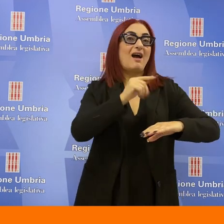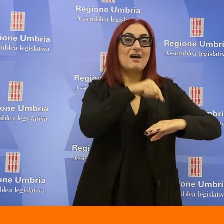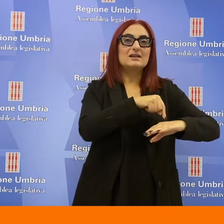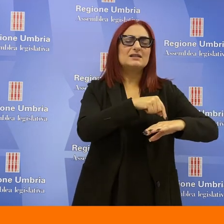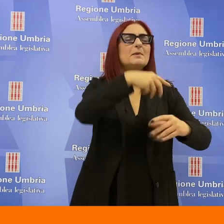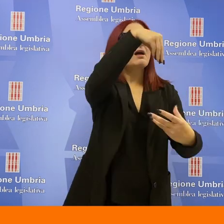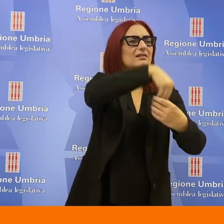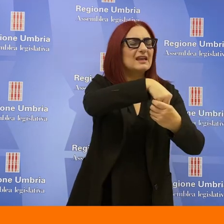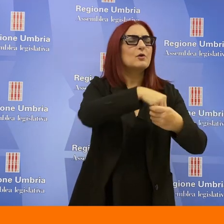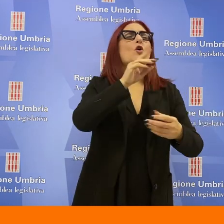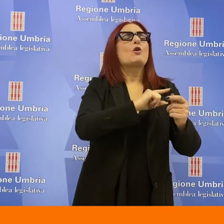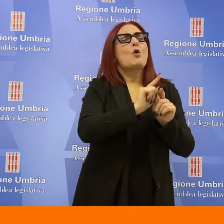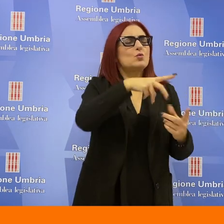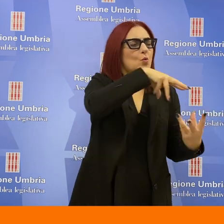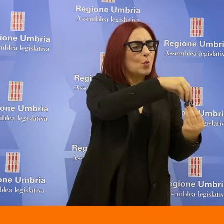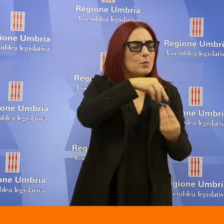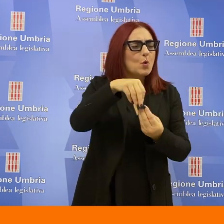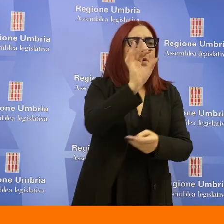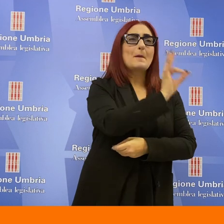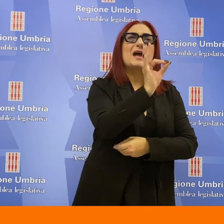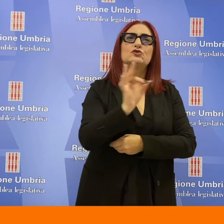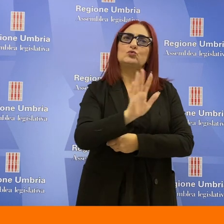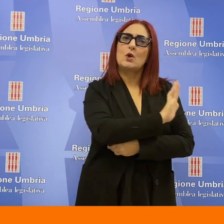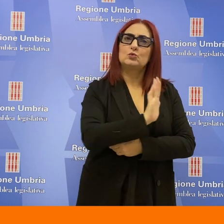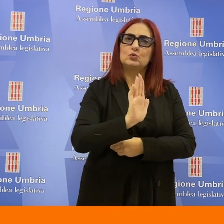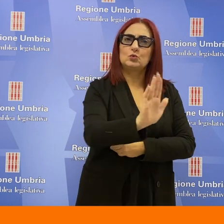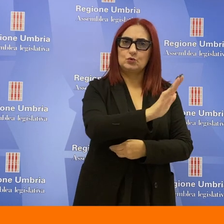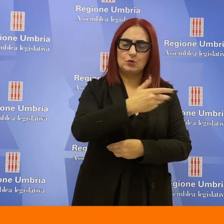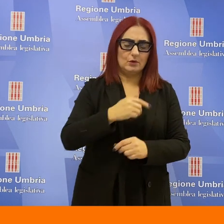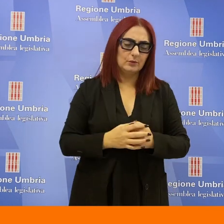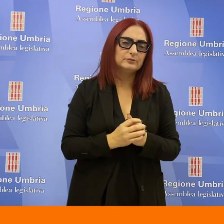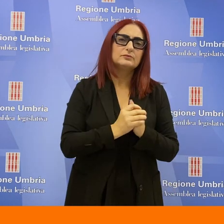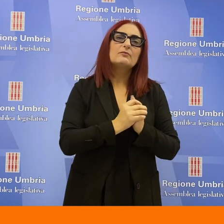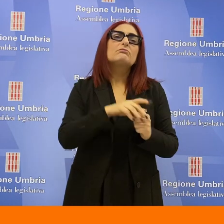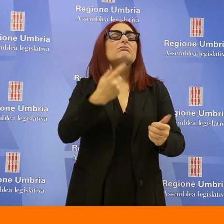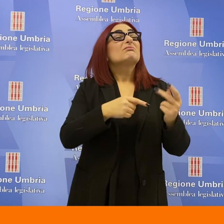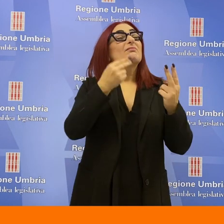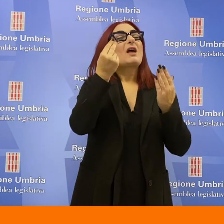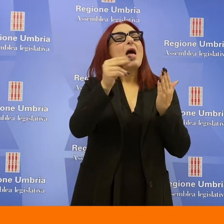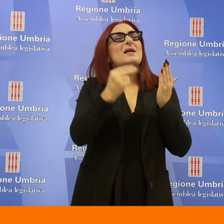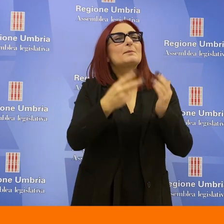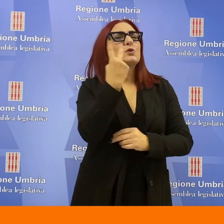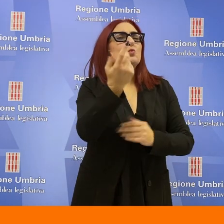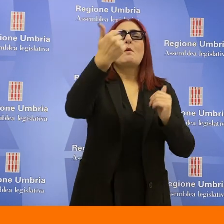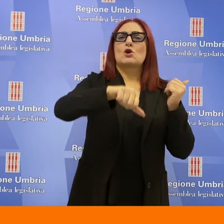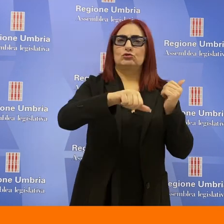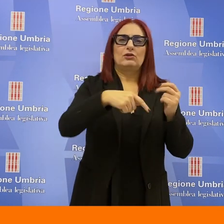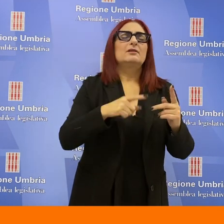parte, con voto ponderato, i consiglieri rappresentanti di ciascun gruppo consigliare. Bocciati due emendamenti di iniziativa dei